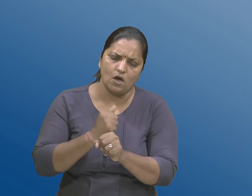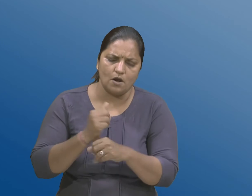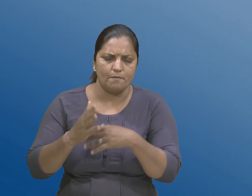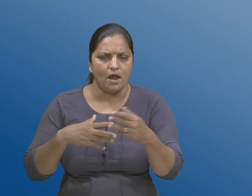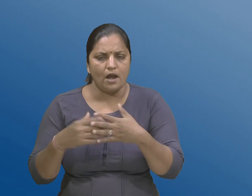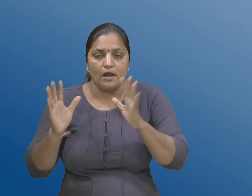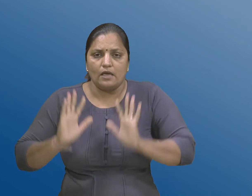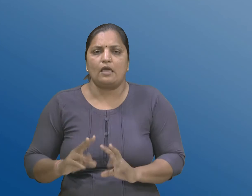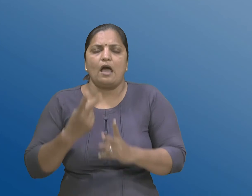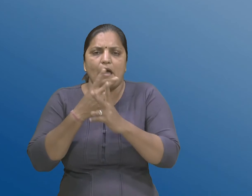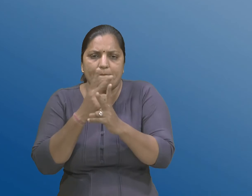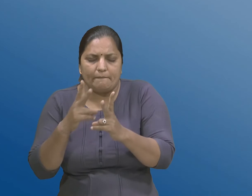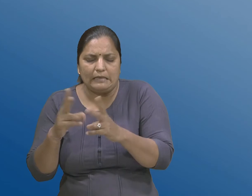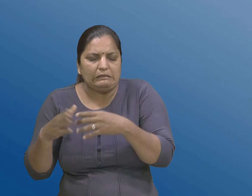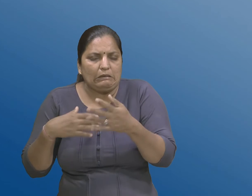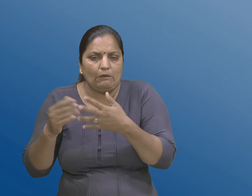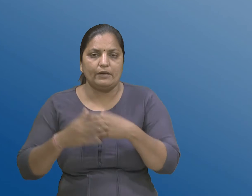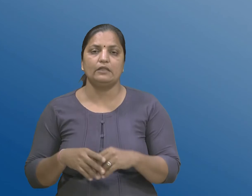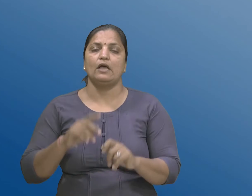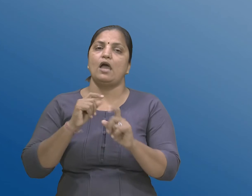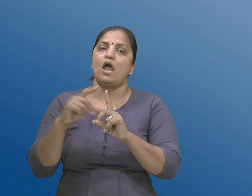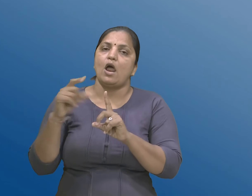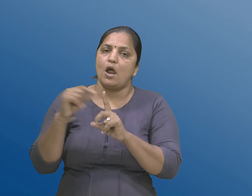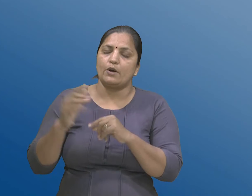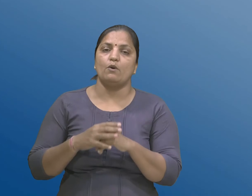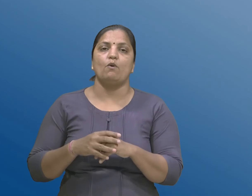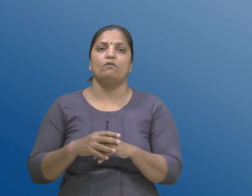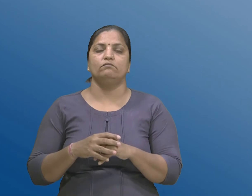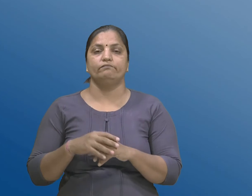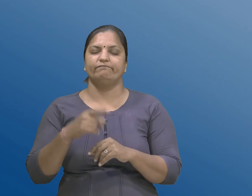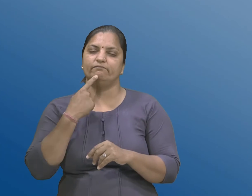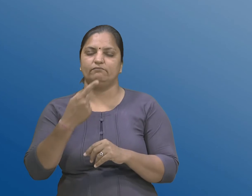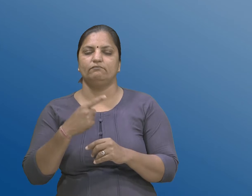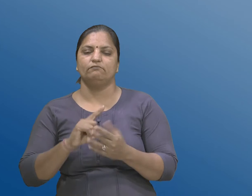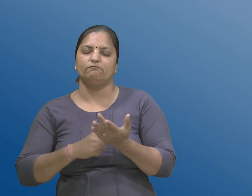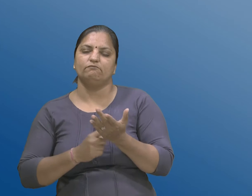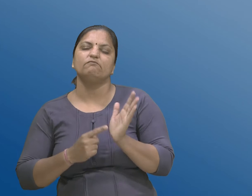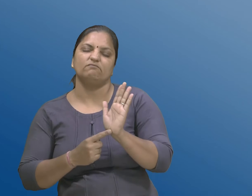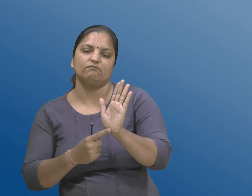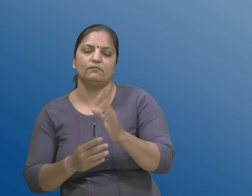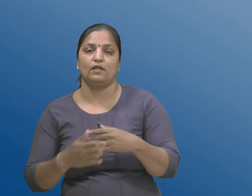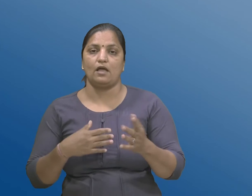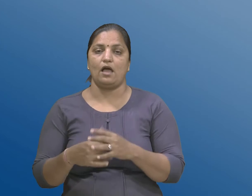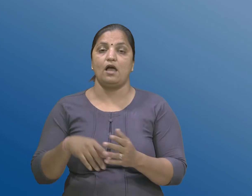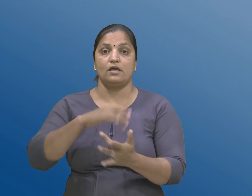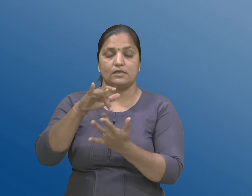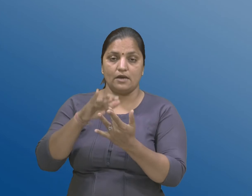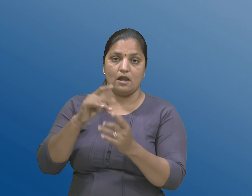जे अन्य कोई रिते करवामा आवेल भला मणों। अंगे जो केंद्र सरकार ने खातरी थाय के ते